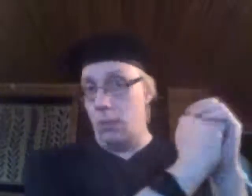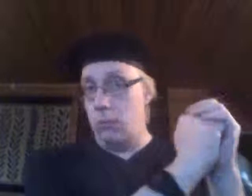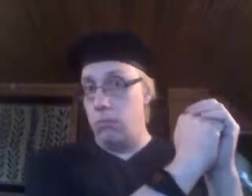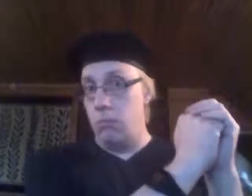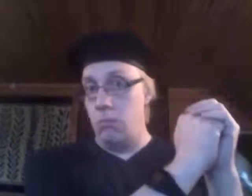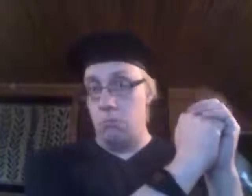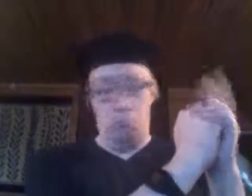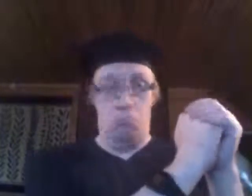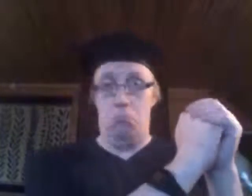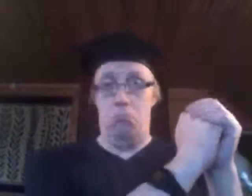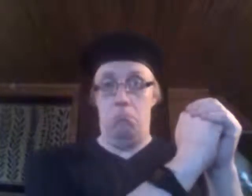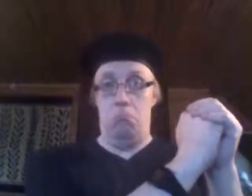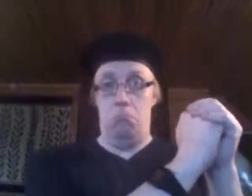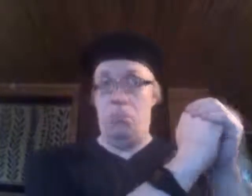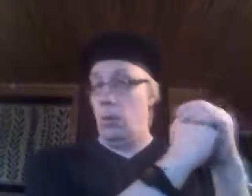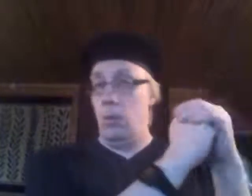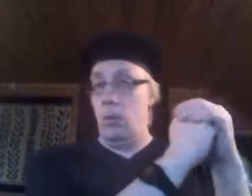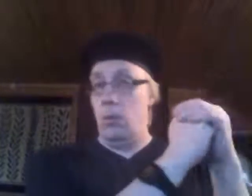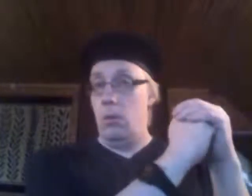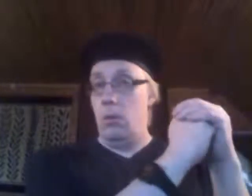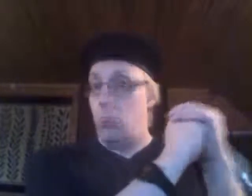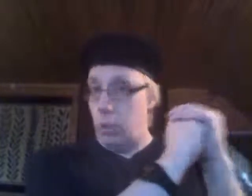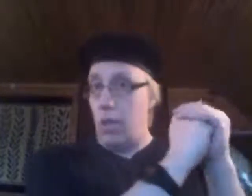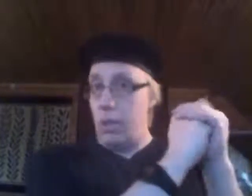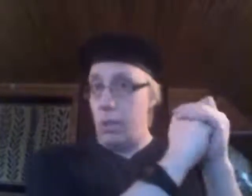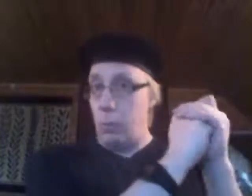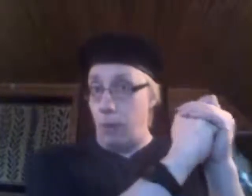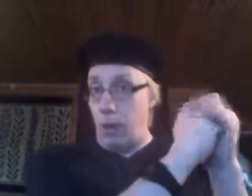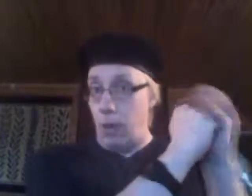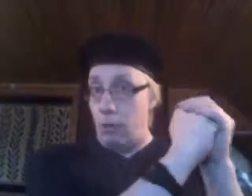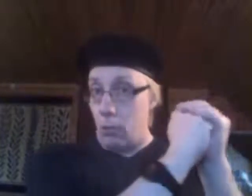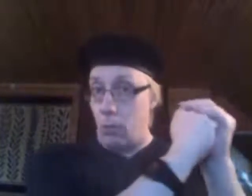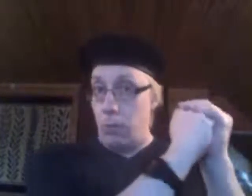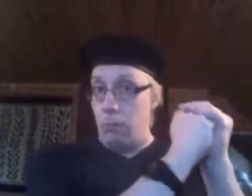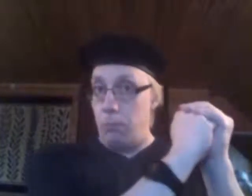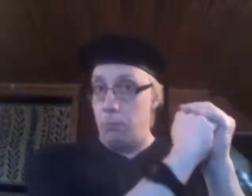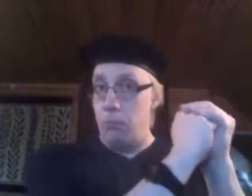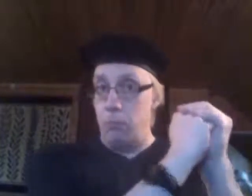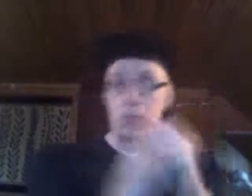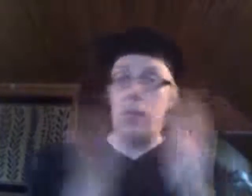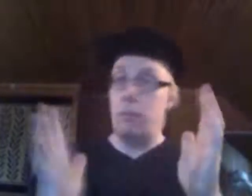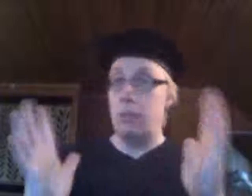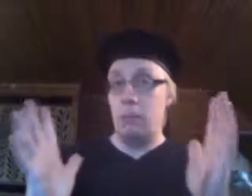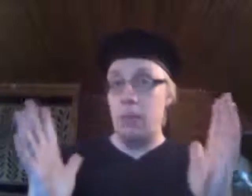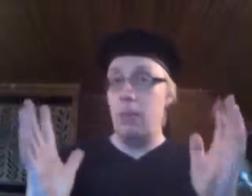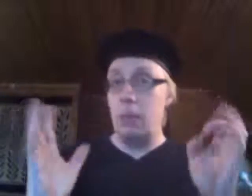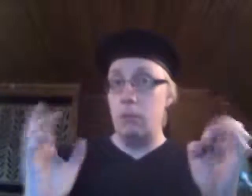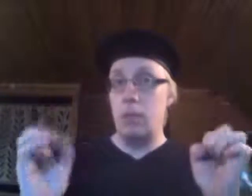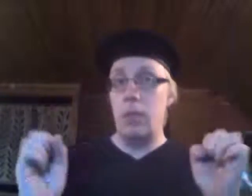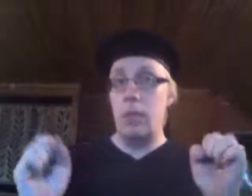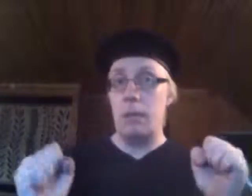usalainen republikaani Trumpi. Niin, tässä pitää vastustaa näitä.